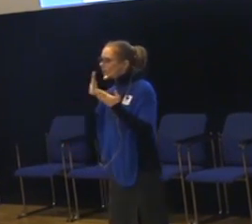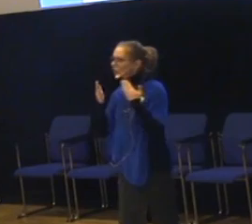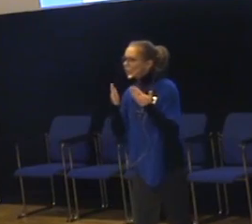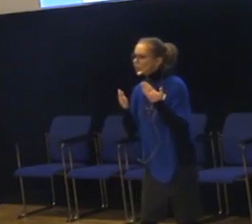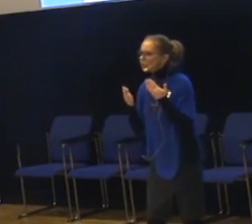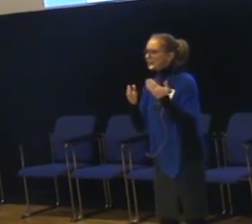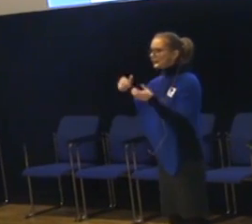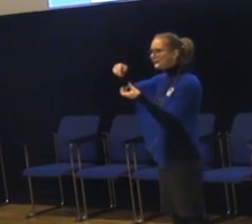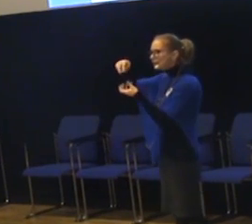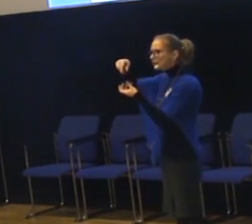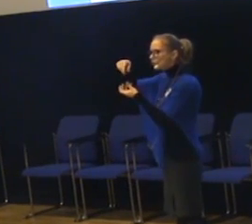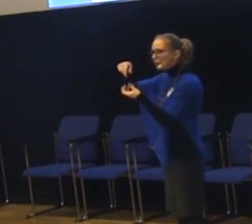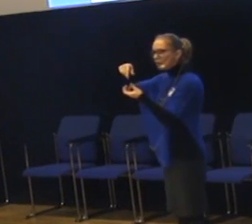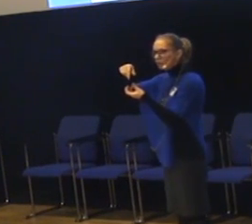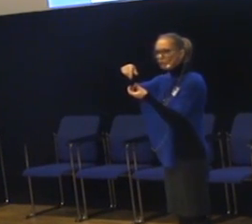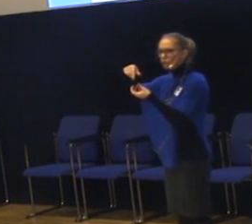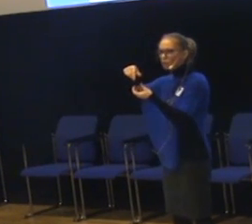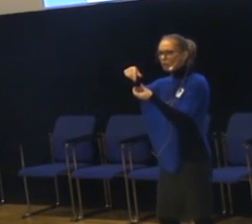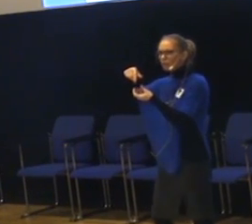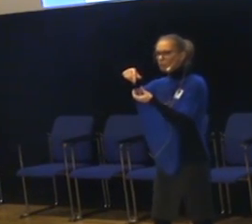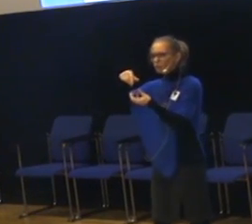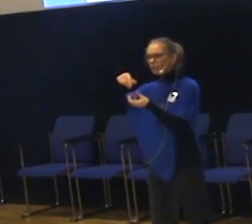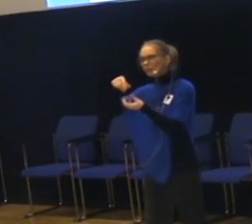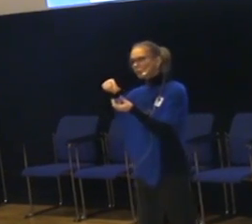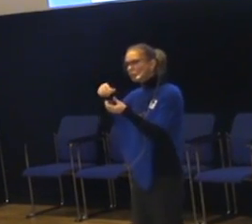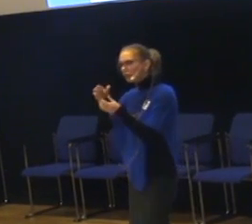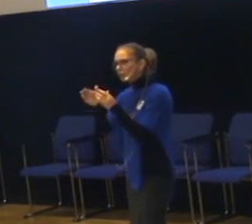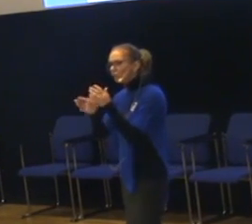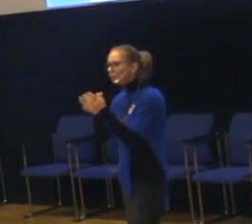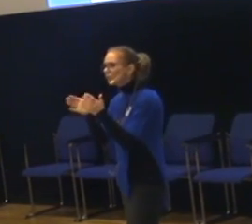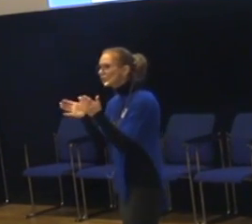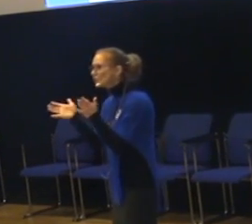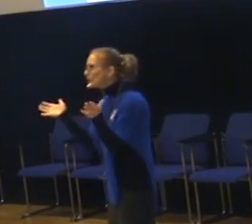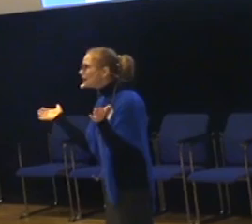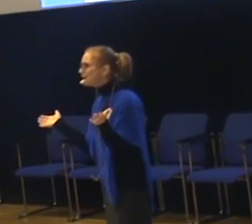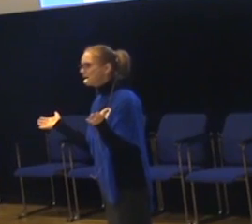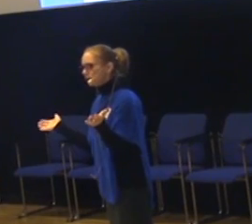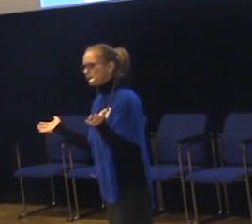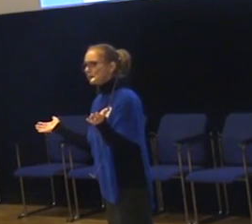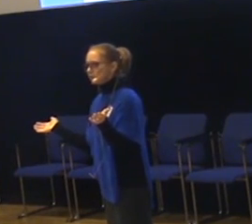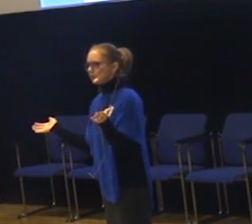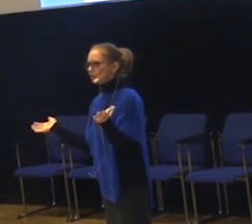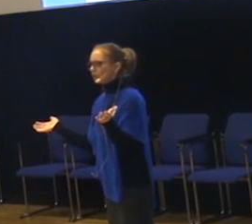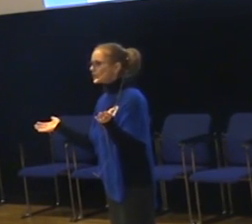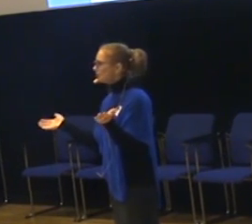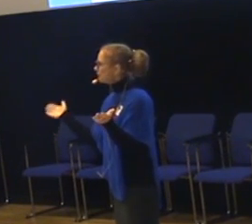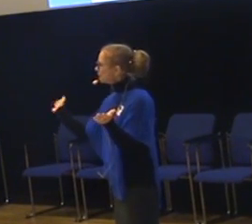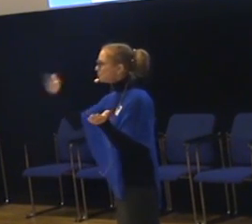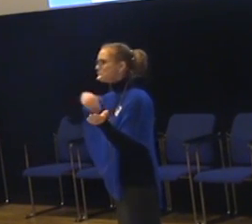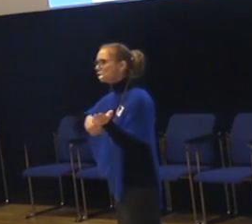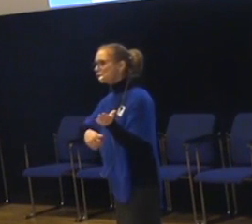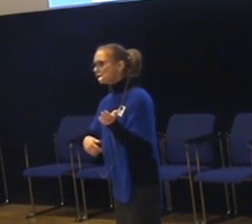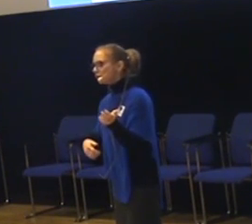tänk ut lösningar. Inte tidsklockan. För vi har inte magi i mugglarvärlden. Utan de enkla lösningarna som faktiskt finns.